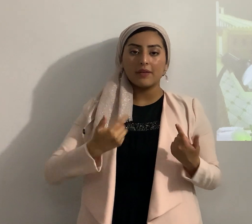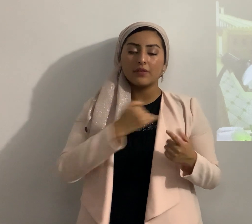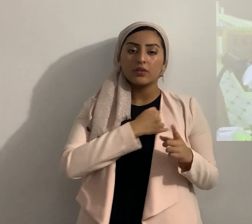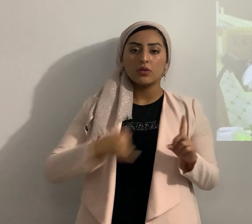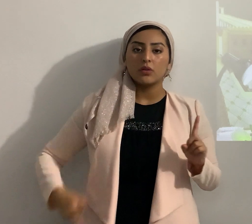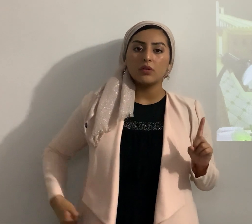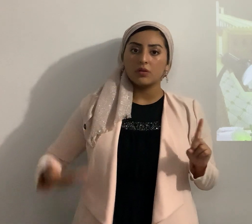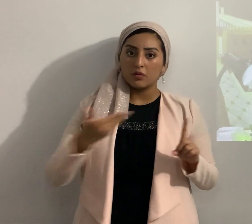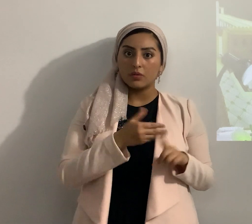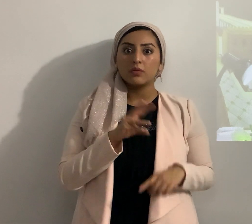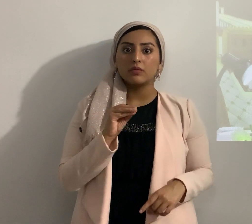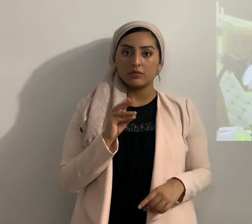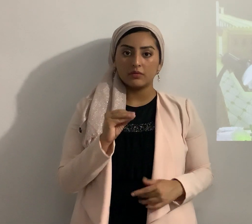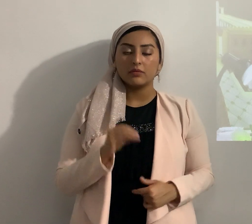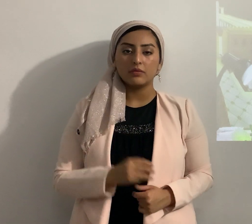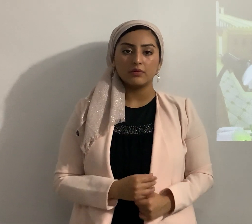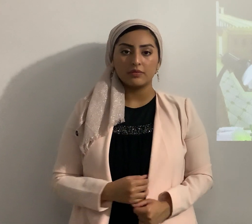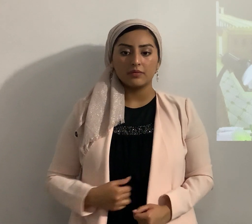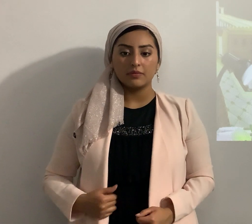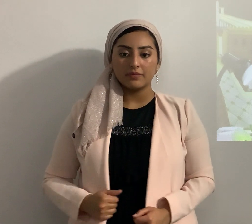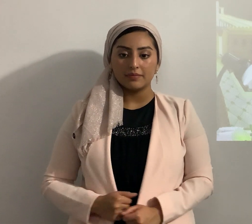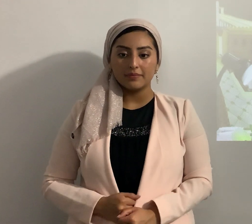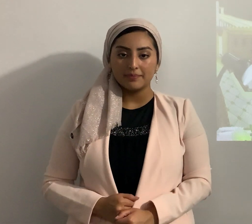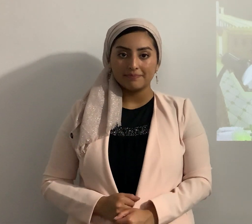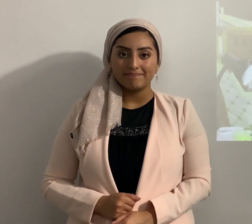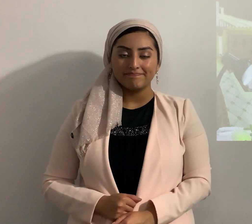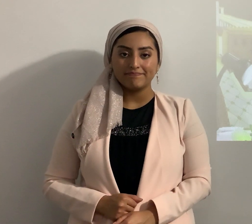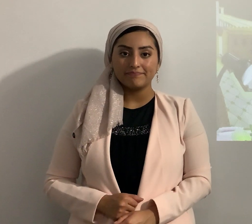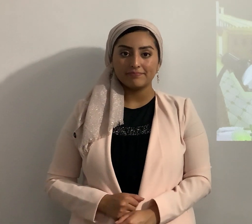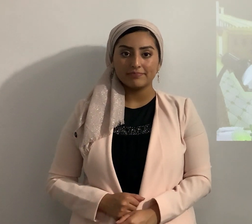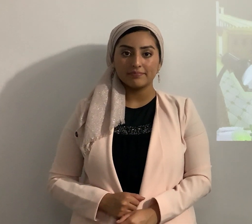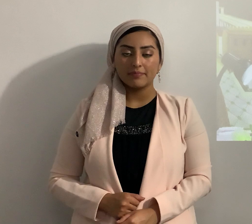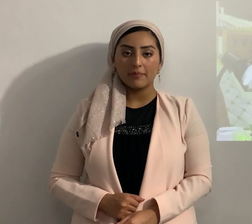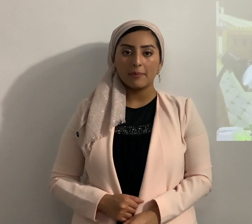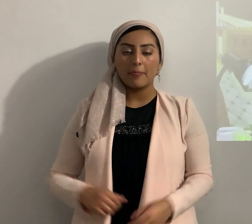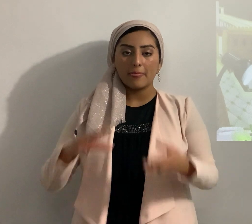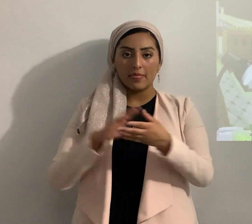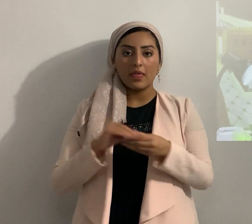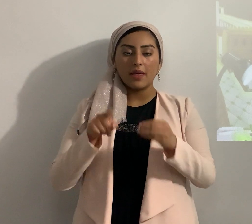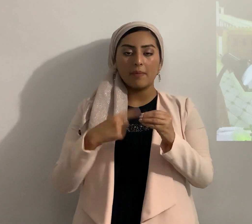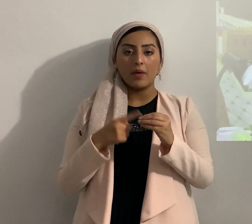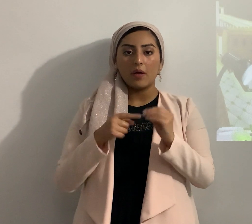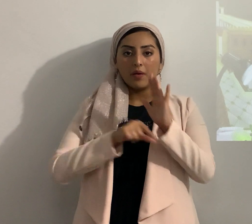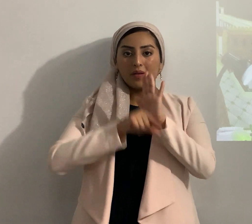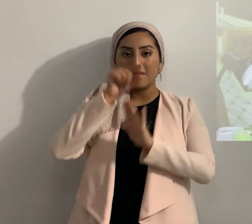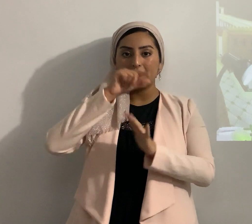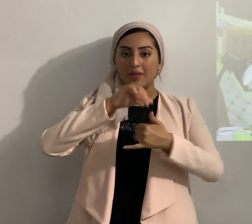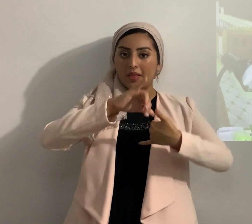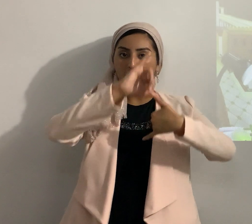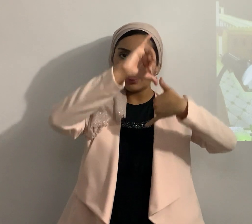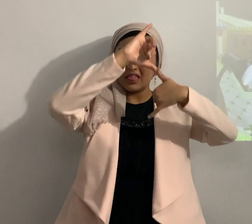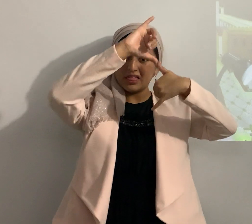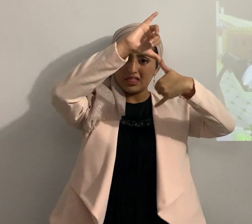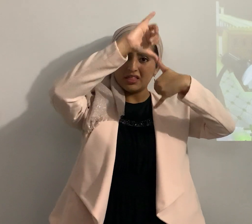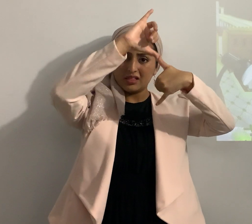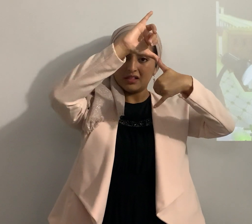que increíble bueno entonces aquí se hace mención de los Anaseos los gigantes que habían aterrado a los